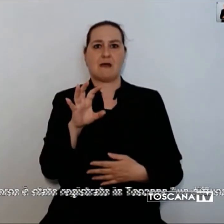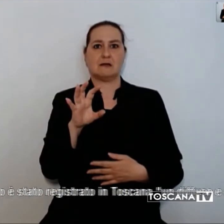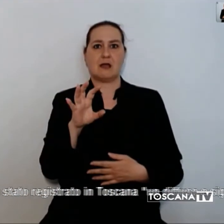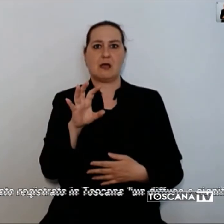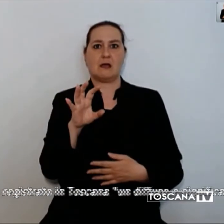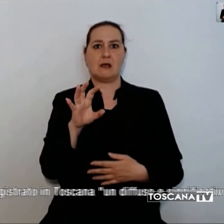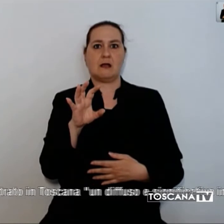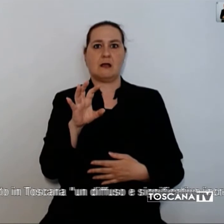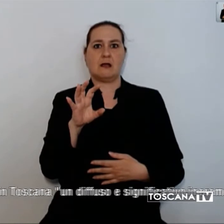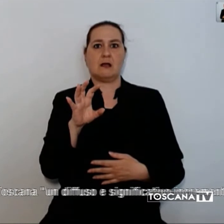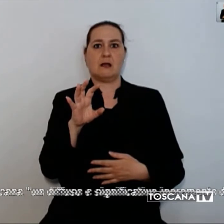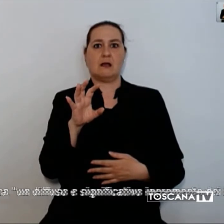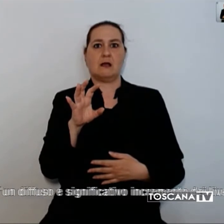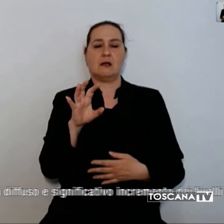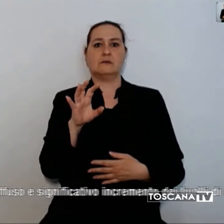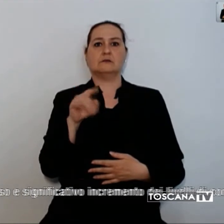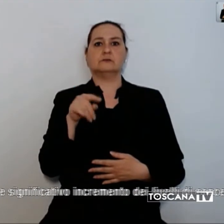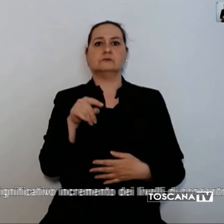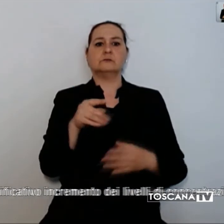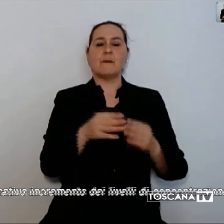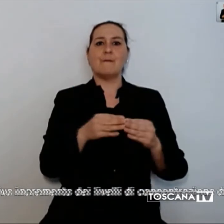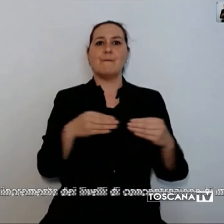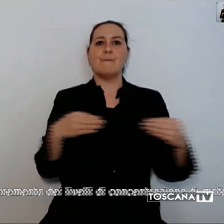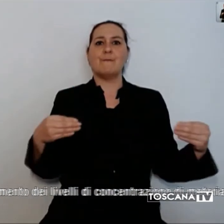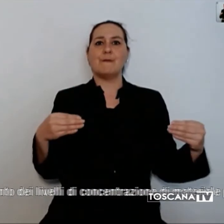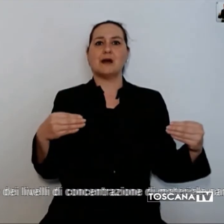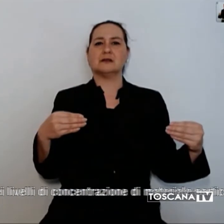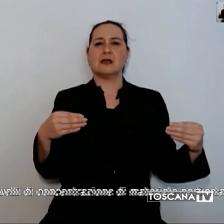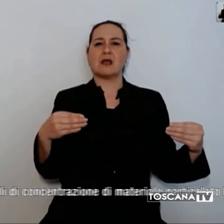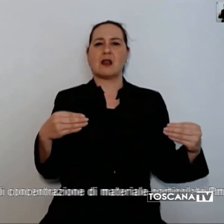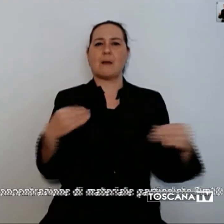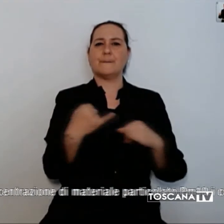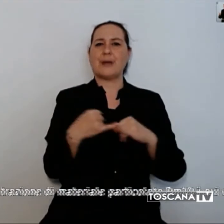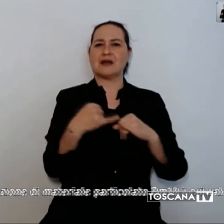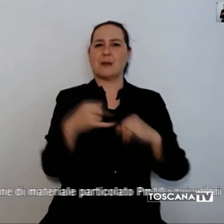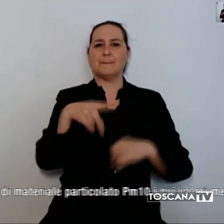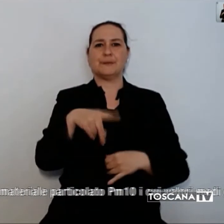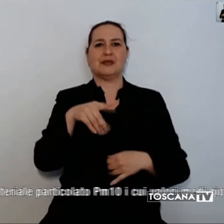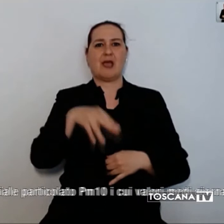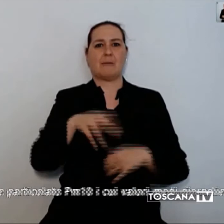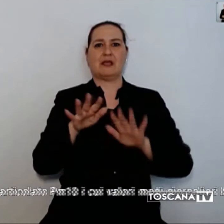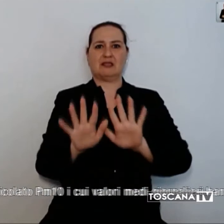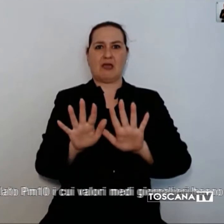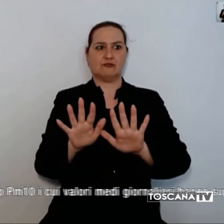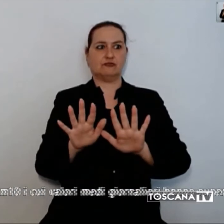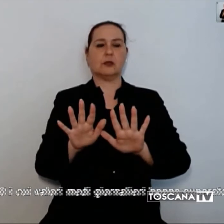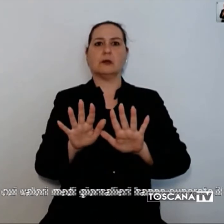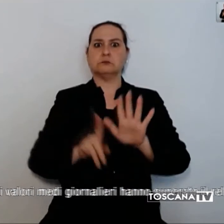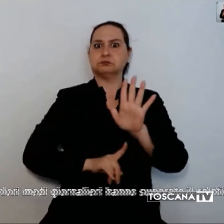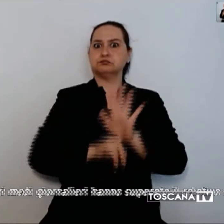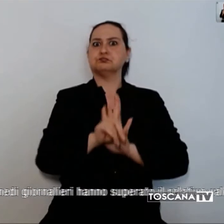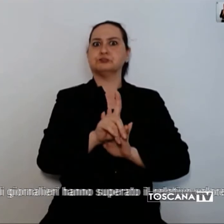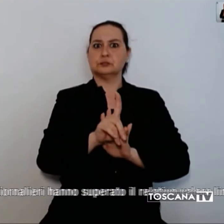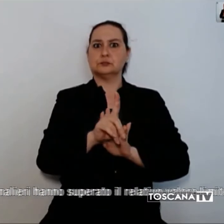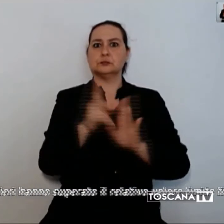concentrazione di materiale particolato PM10, i cui valori medi